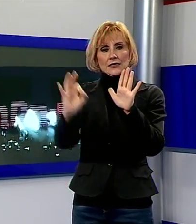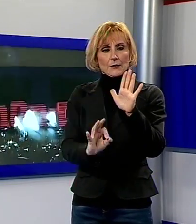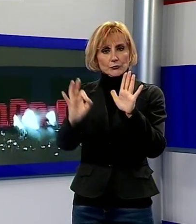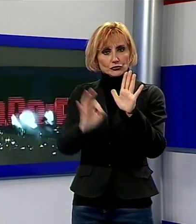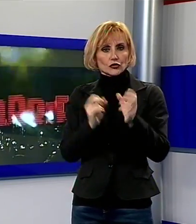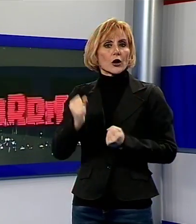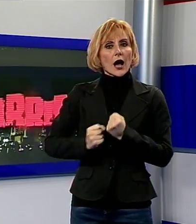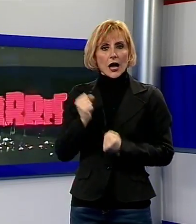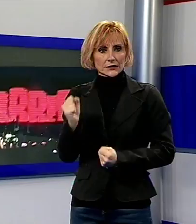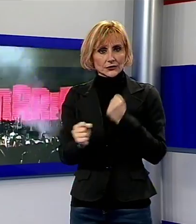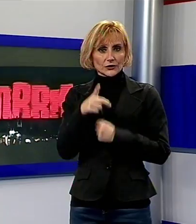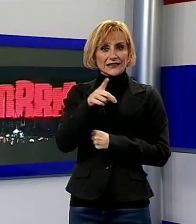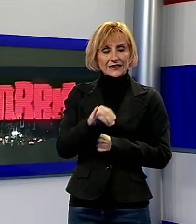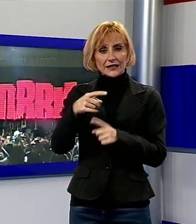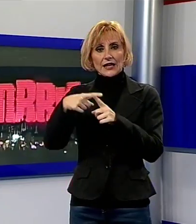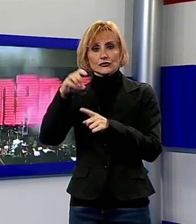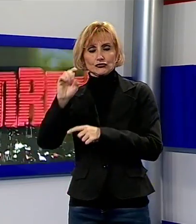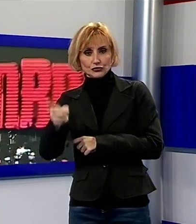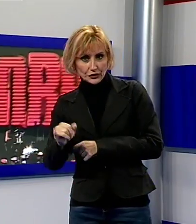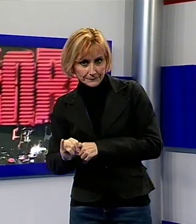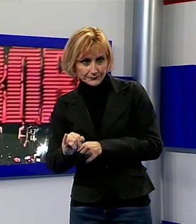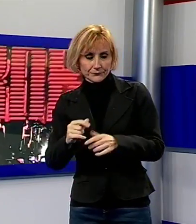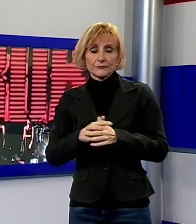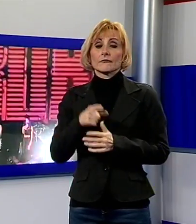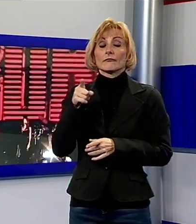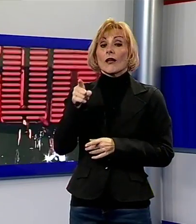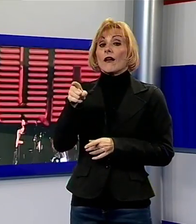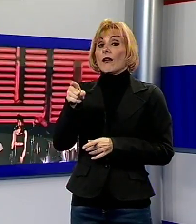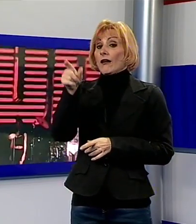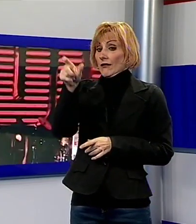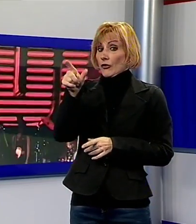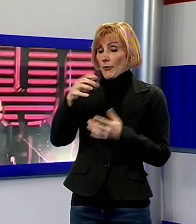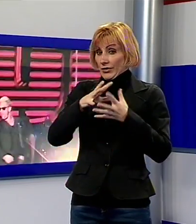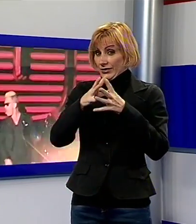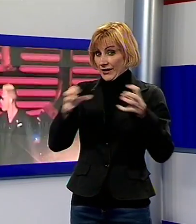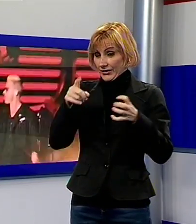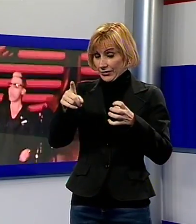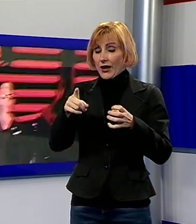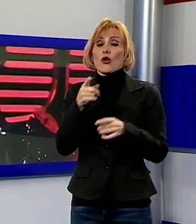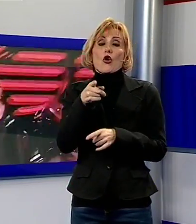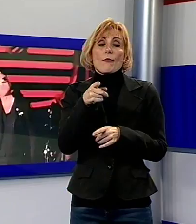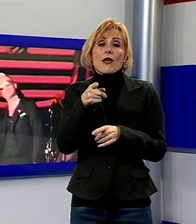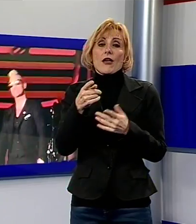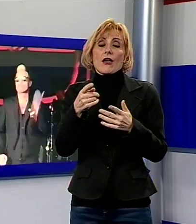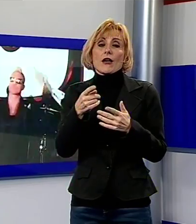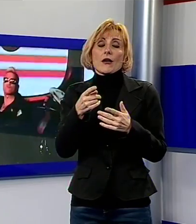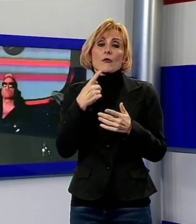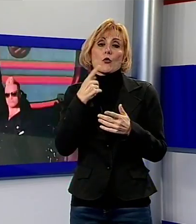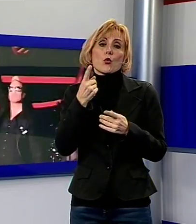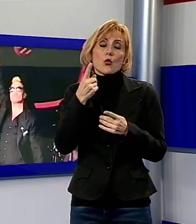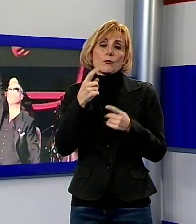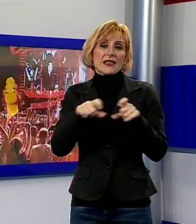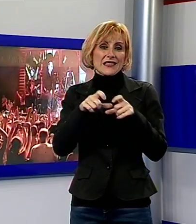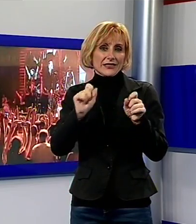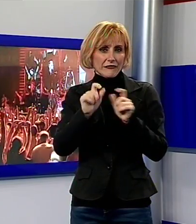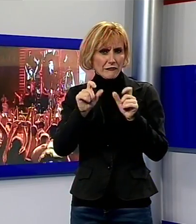D&G. CTS Eventim è uno dei principali fornitori internazionali di servizi di biglietteria e intrattenimento dal